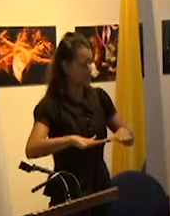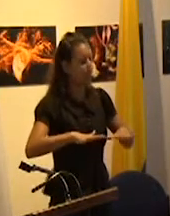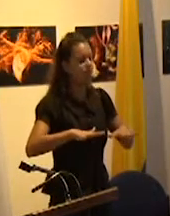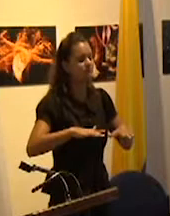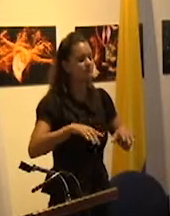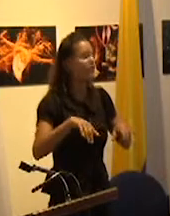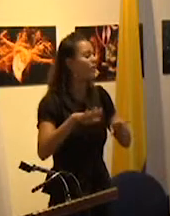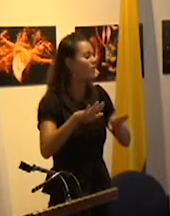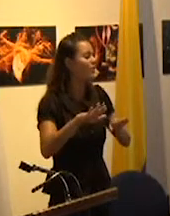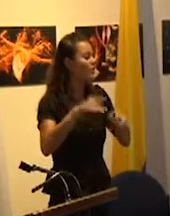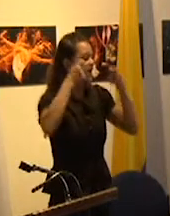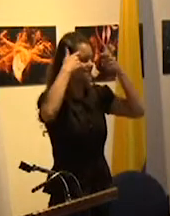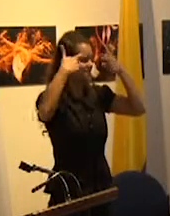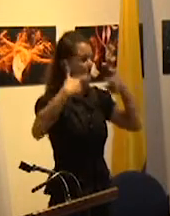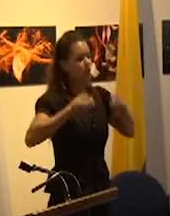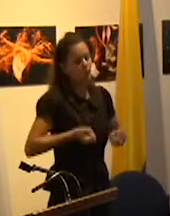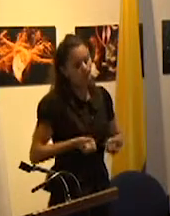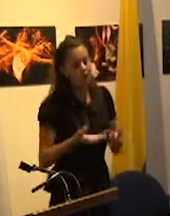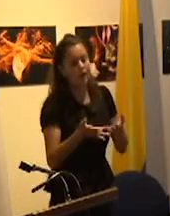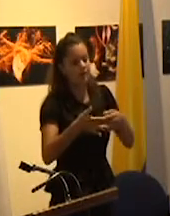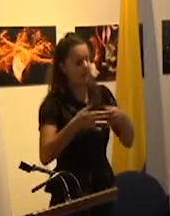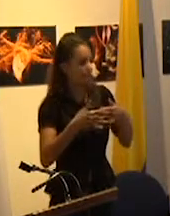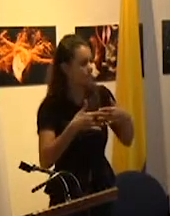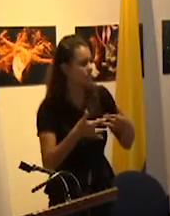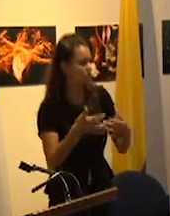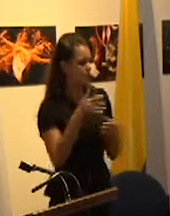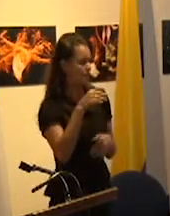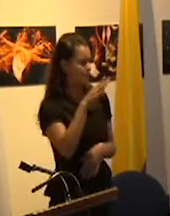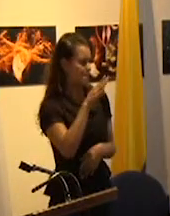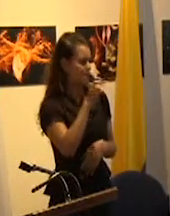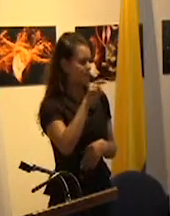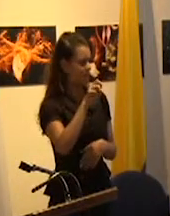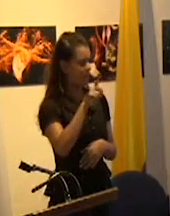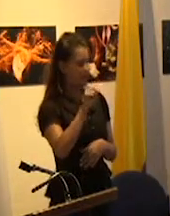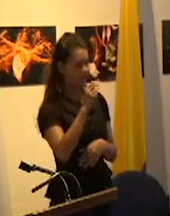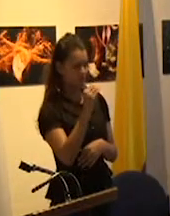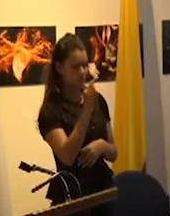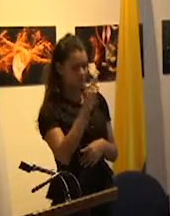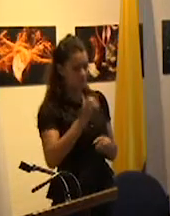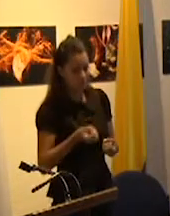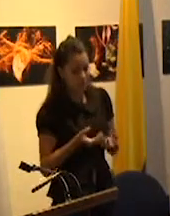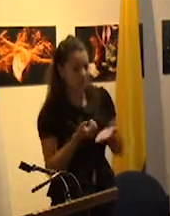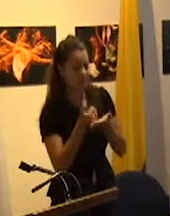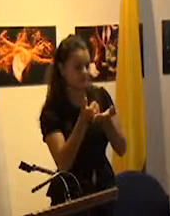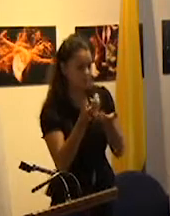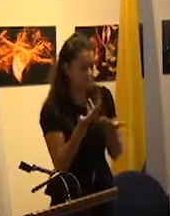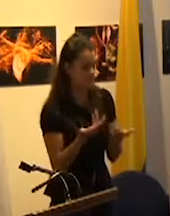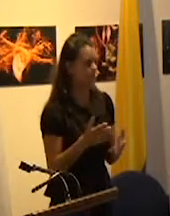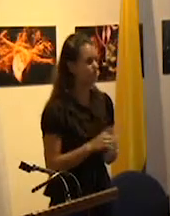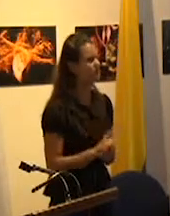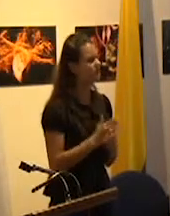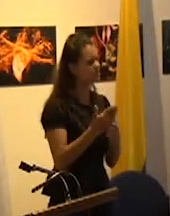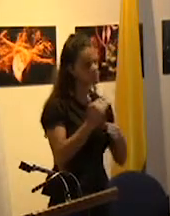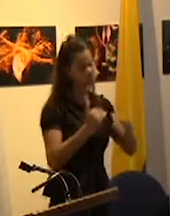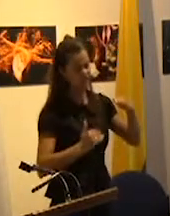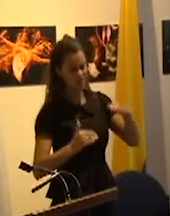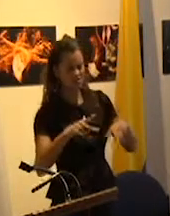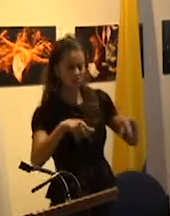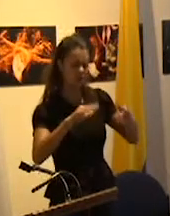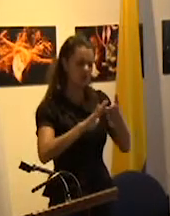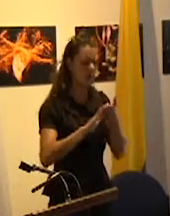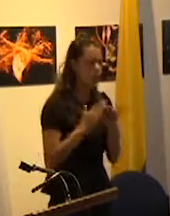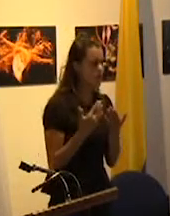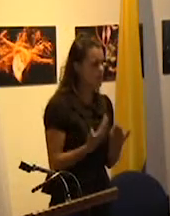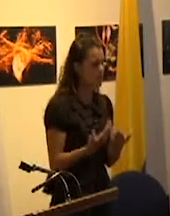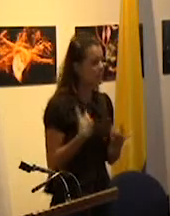benefactor la reducción de las desigualdades sociales se logra fundamentalmente en los 30 años